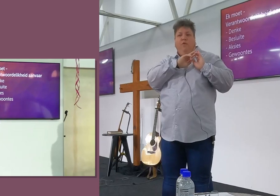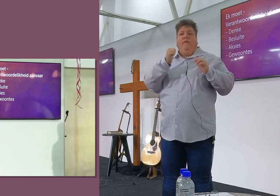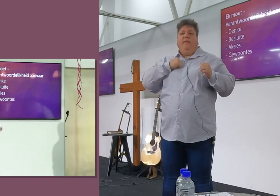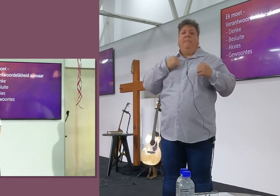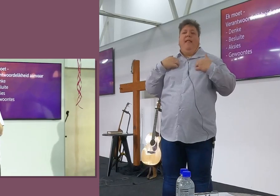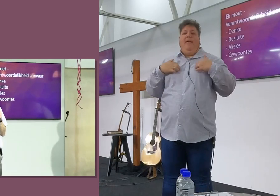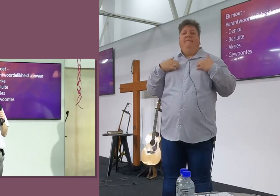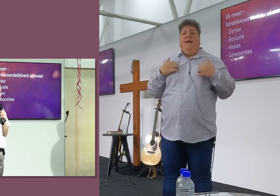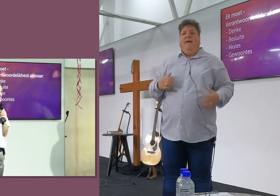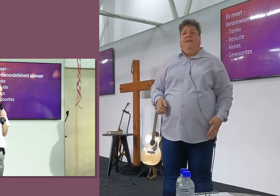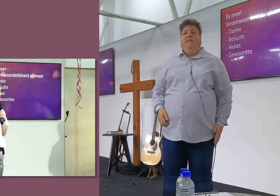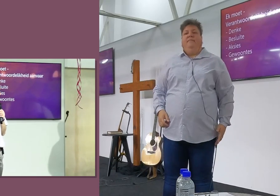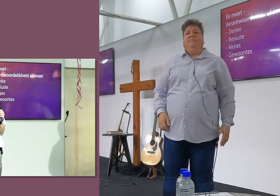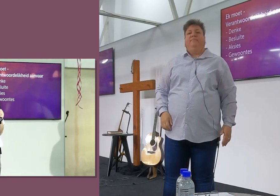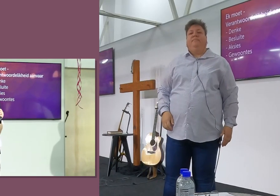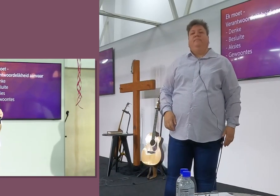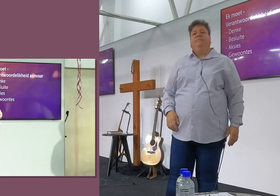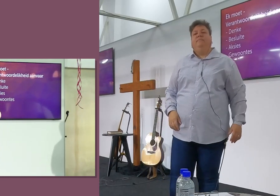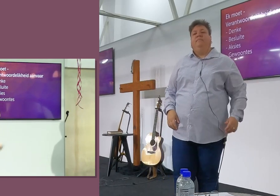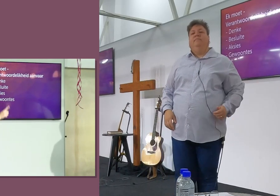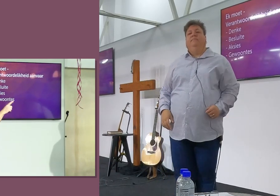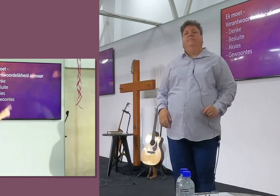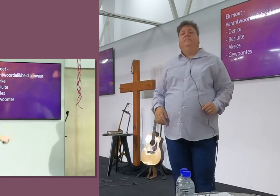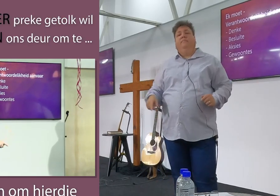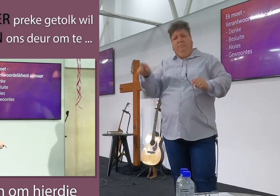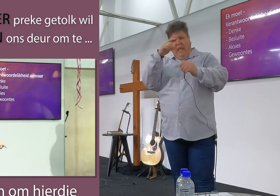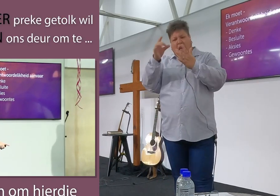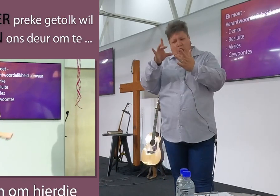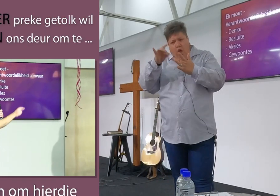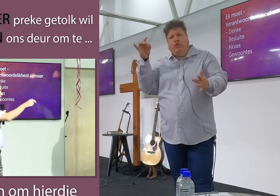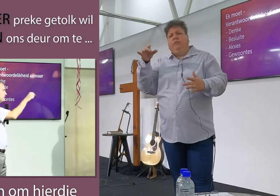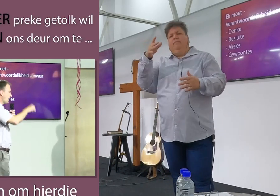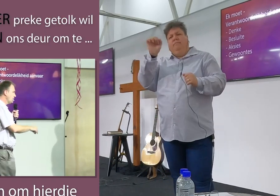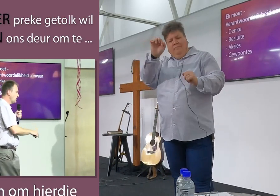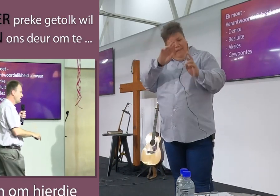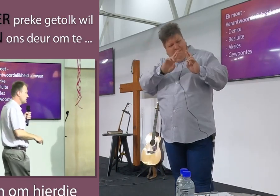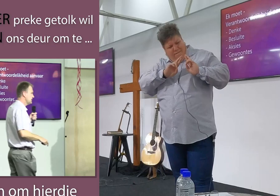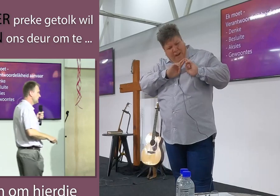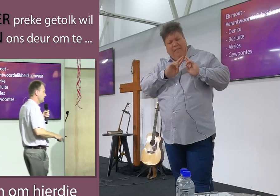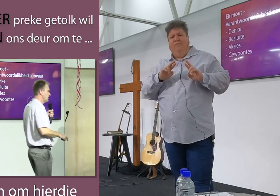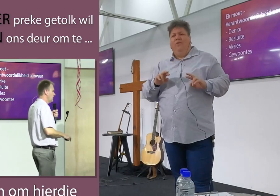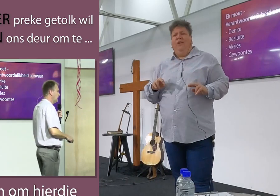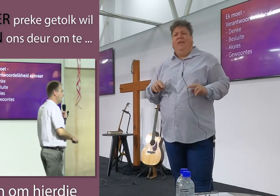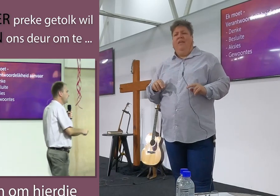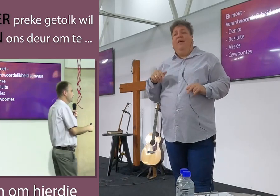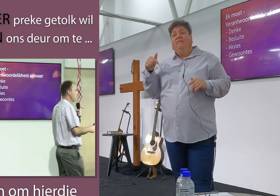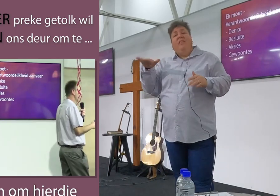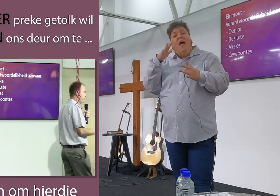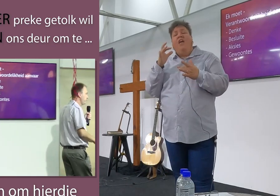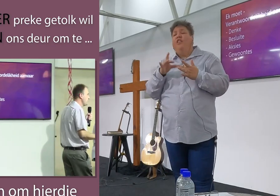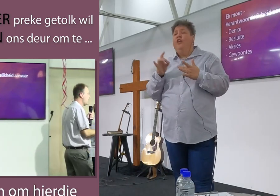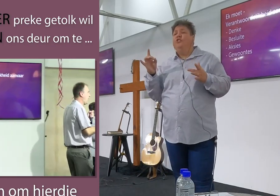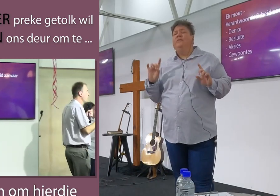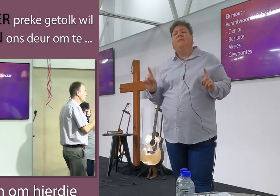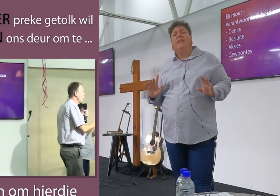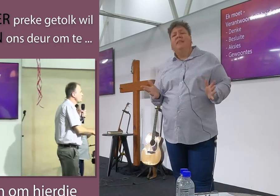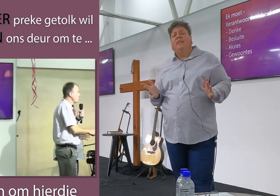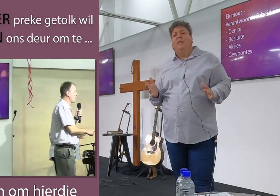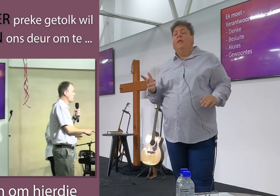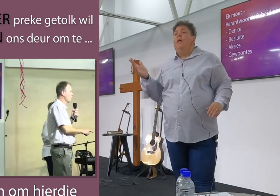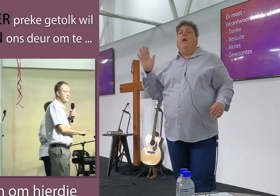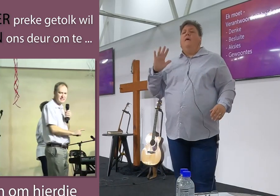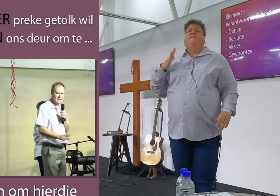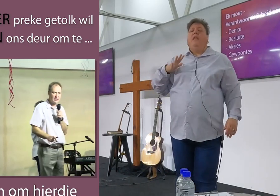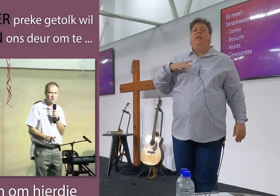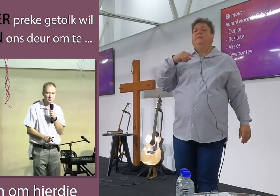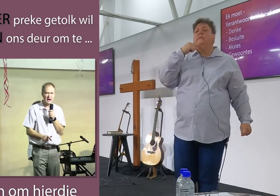Ok, en dis die ding wat ons hier moet besef, ek is verantwoordelik, en ek het een kese, en ek het vandag een kese, en vriende, ek wil nooit op